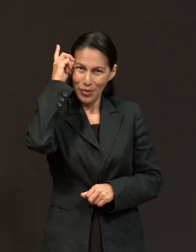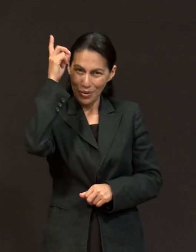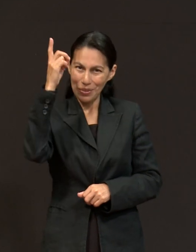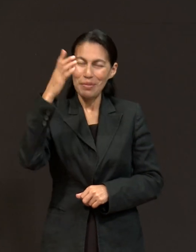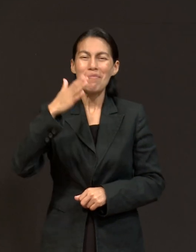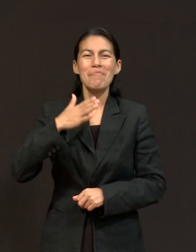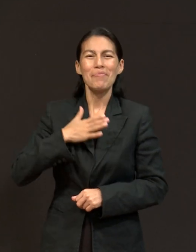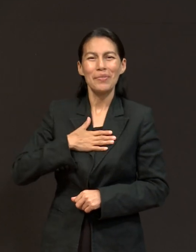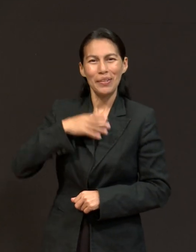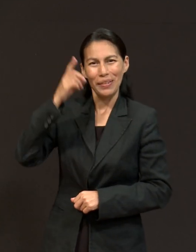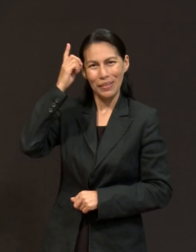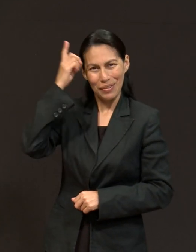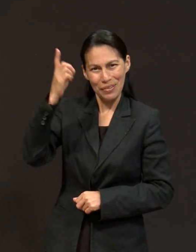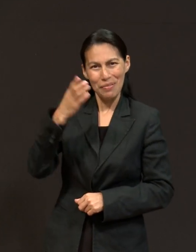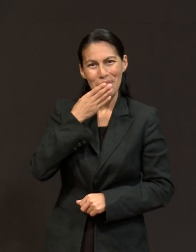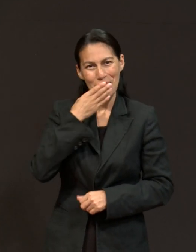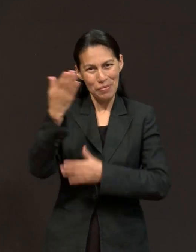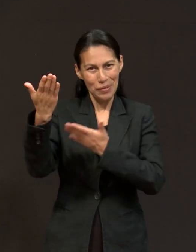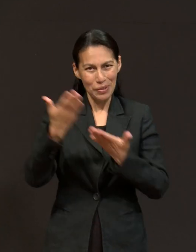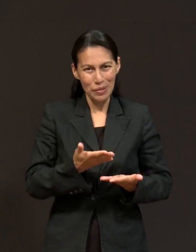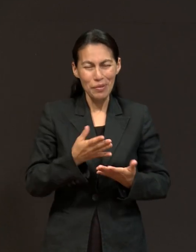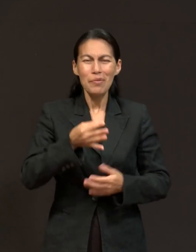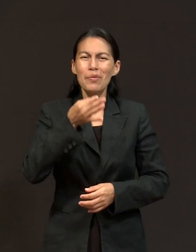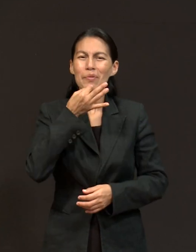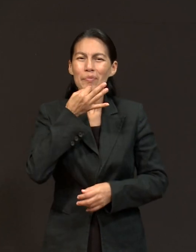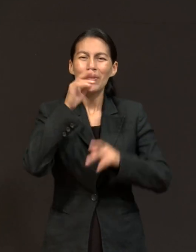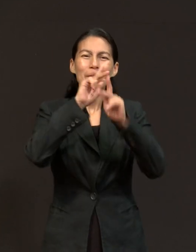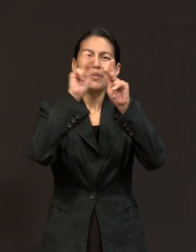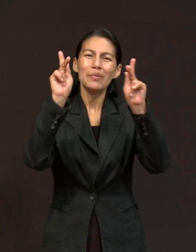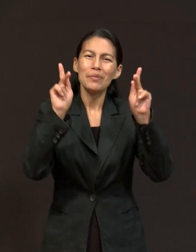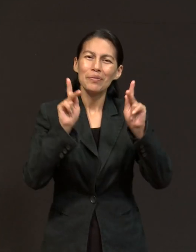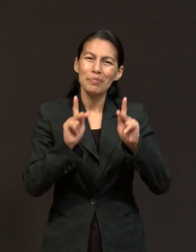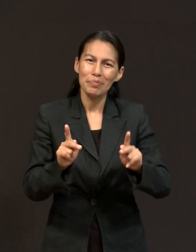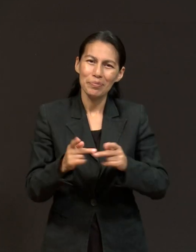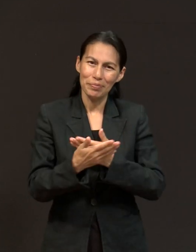mi Dios. Bienvenidos a Un Momento de Paz.